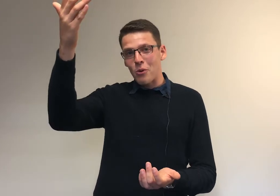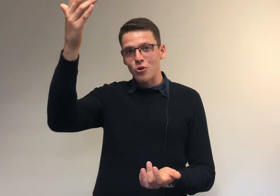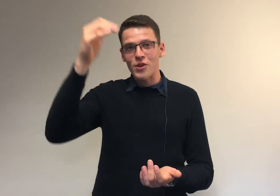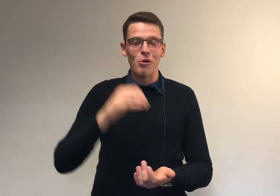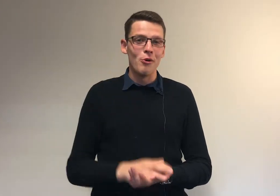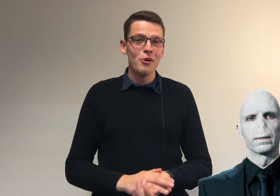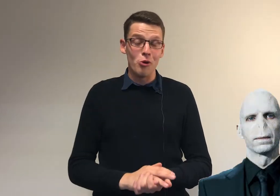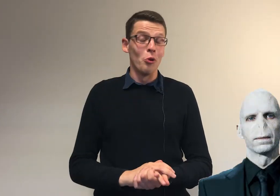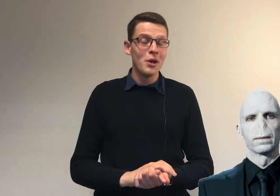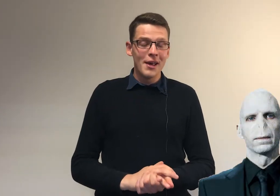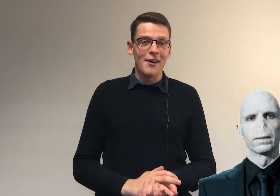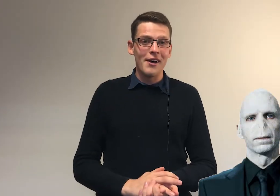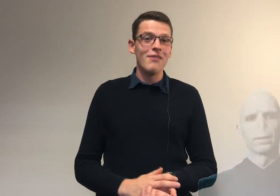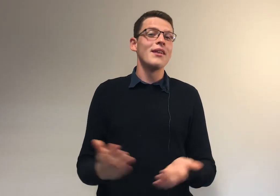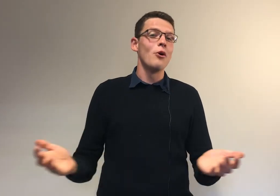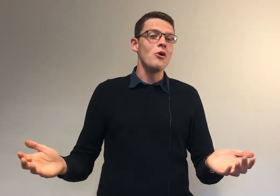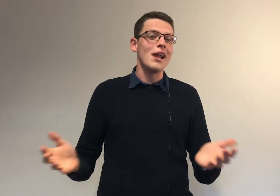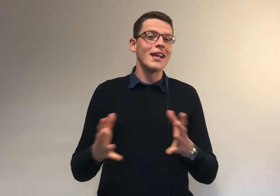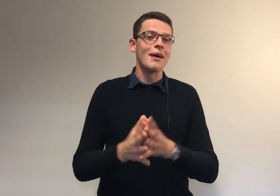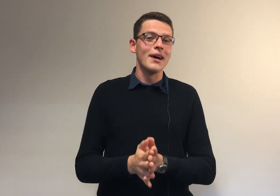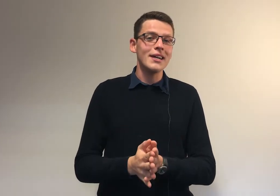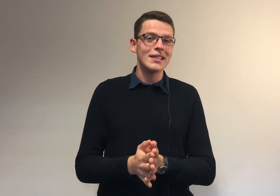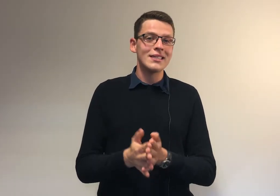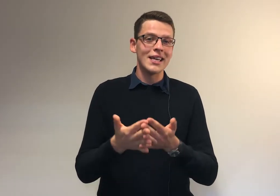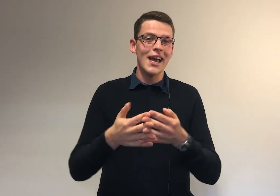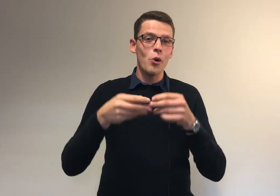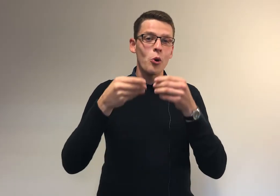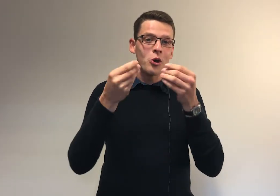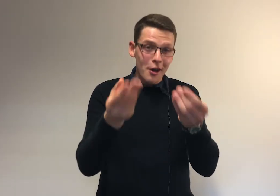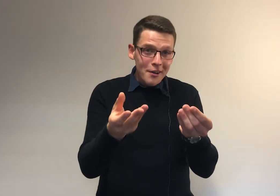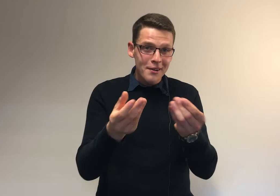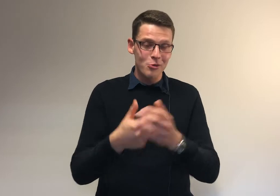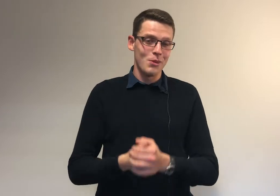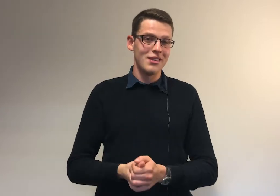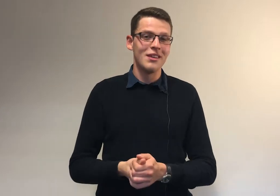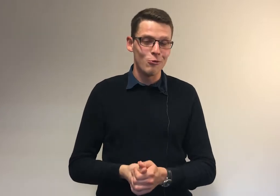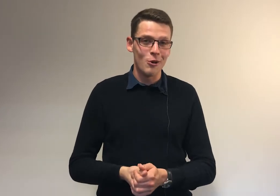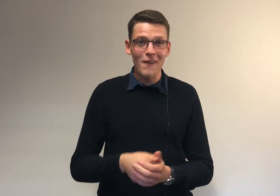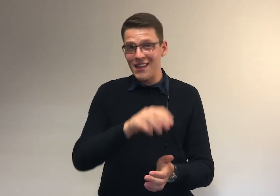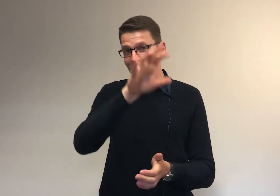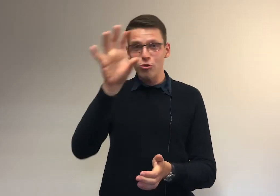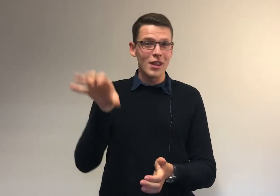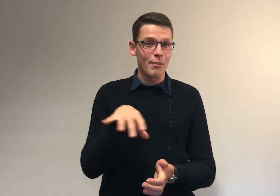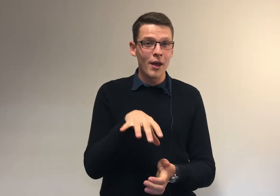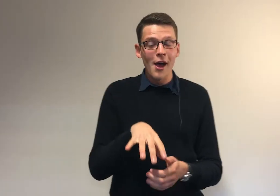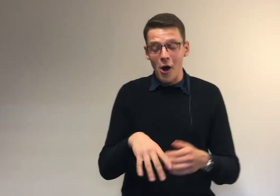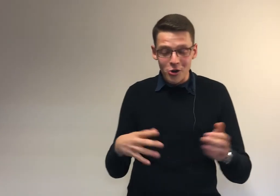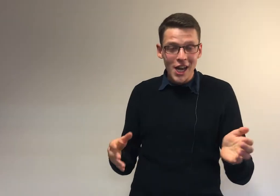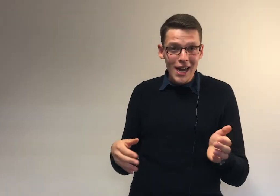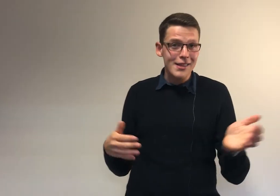prononcer le nom. Évidemment, l'examen, c'est au cœur du métier d'étudiant et c'est une étape. En général, c